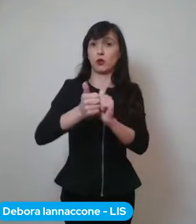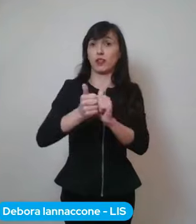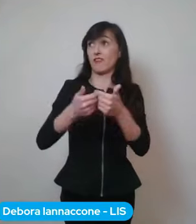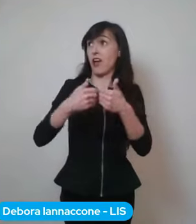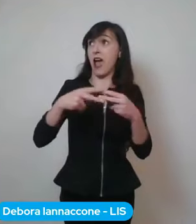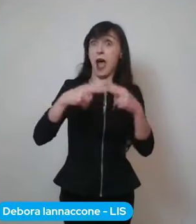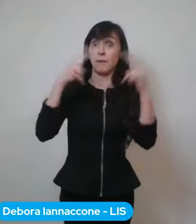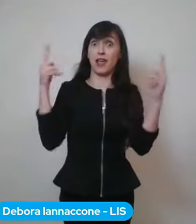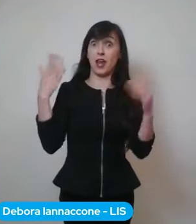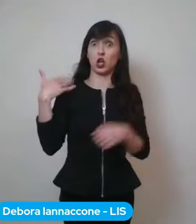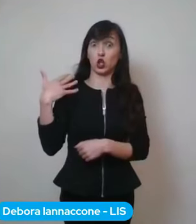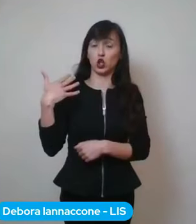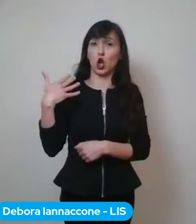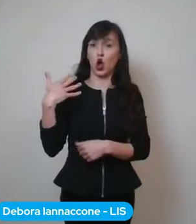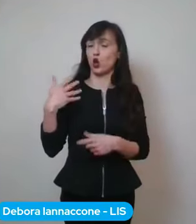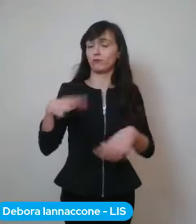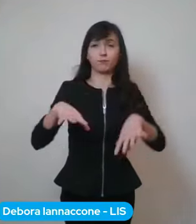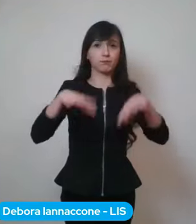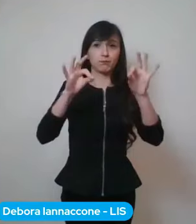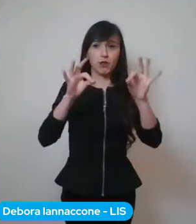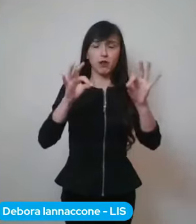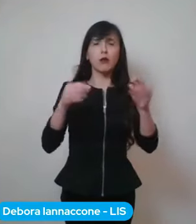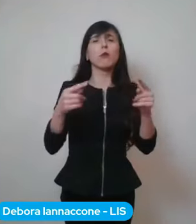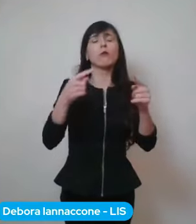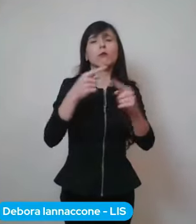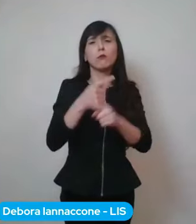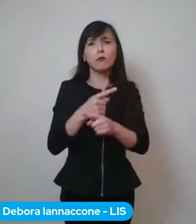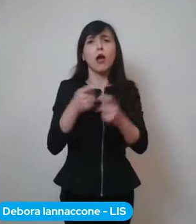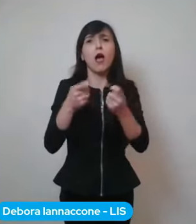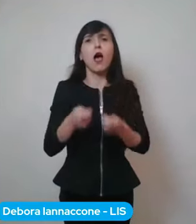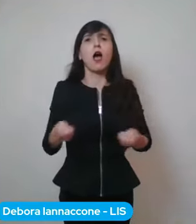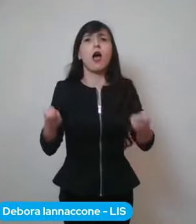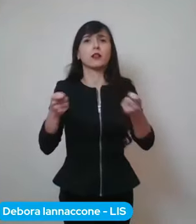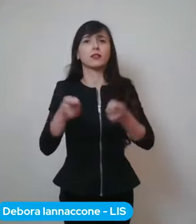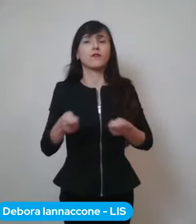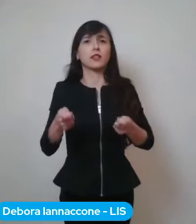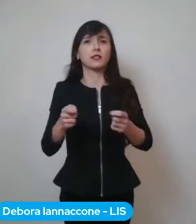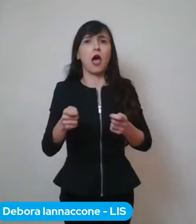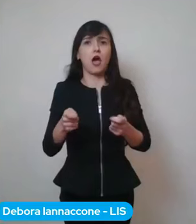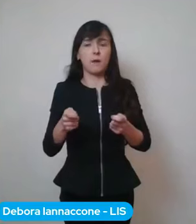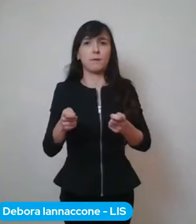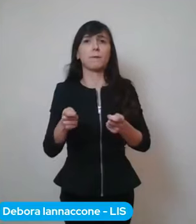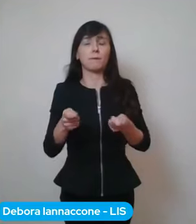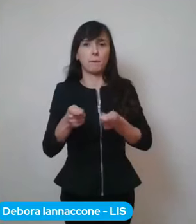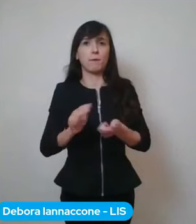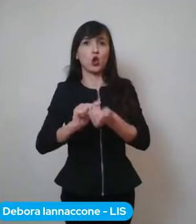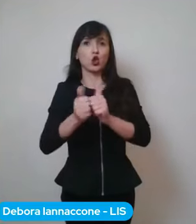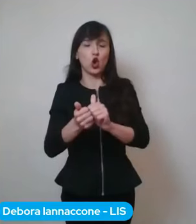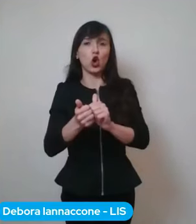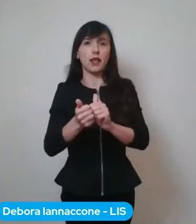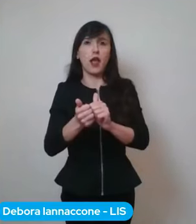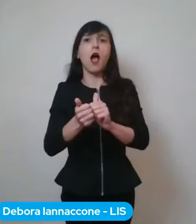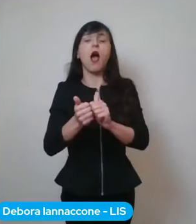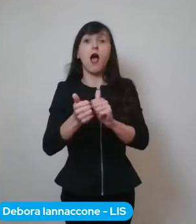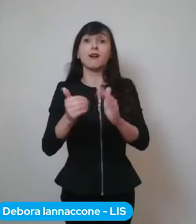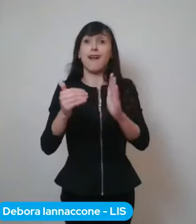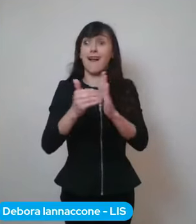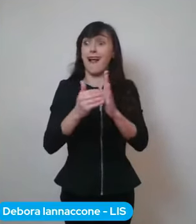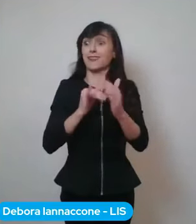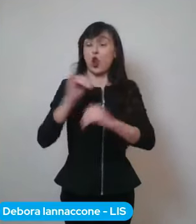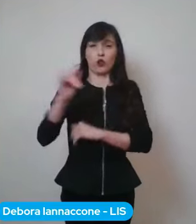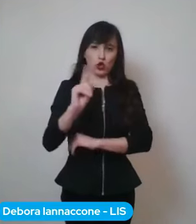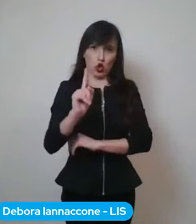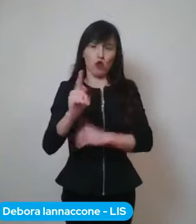consentita l'attività motoria non distante da casa, mantenendo sempre il distanziamento. Le scuole,